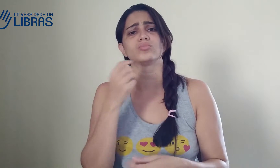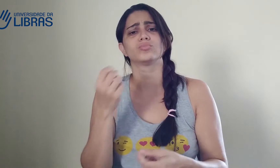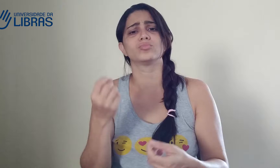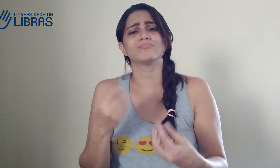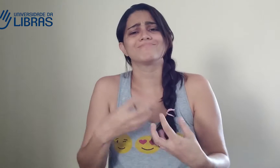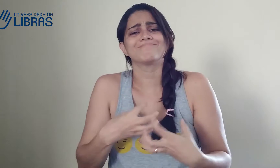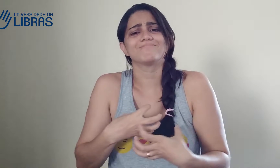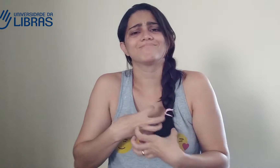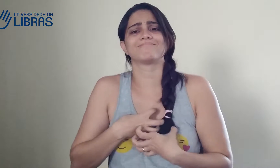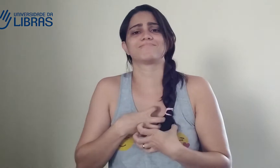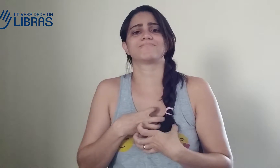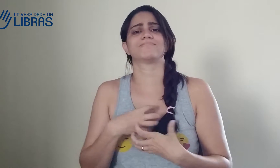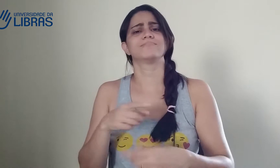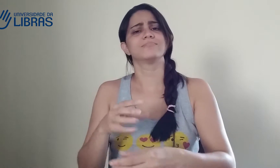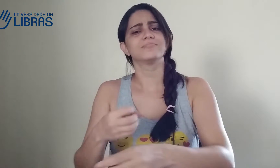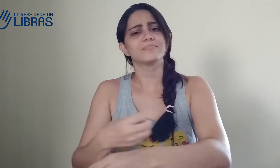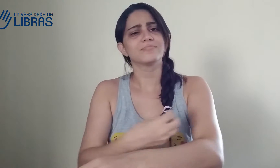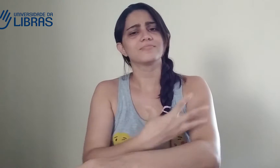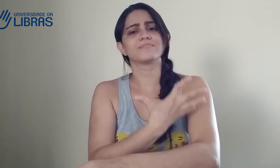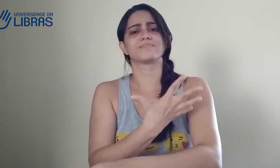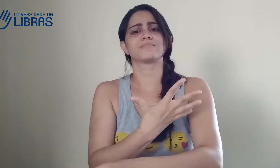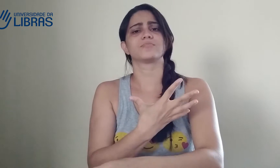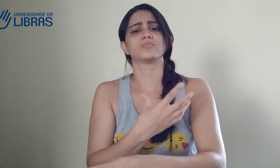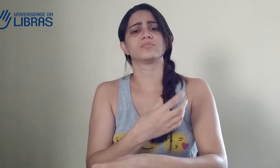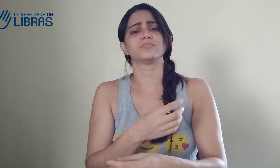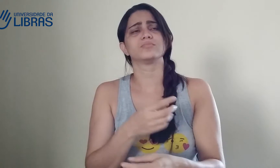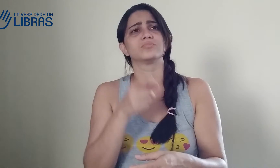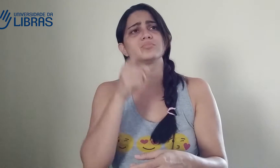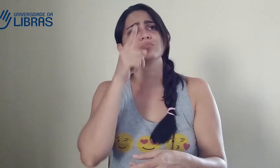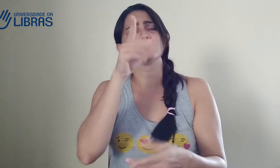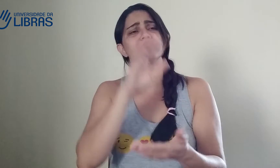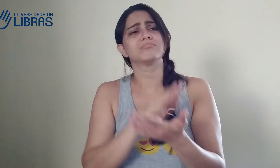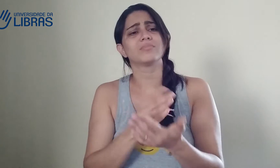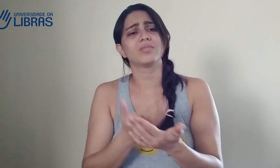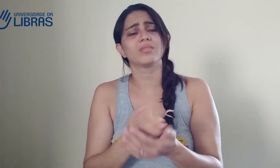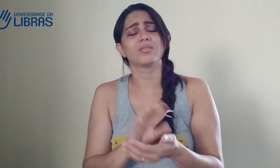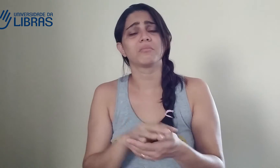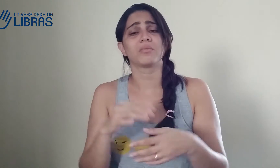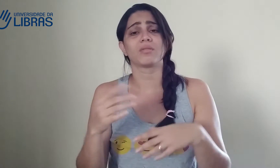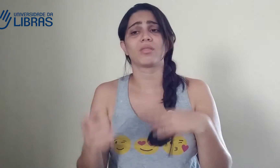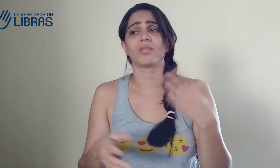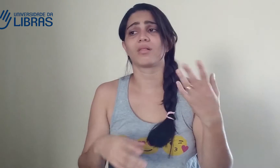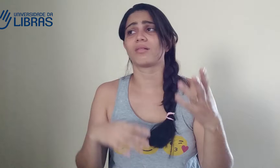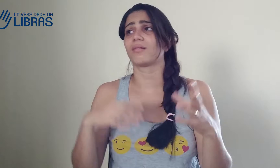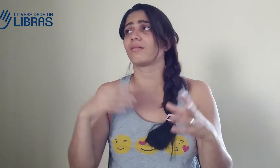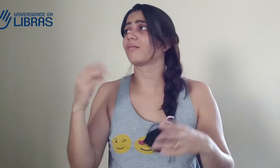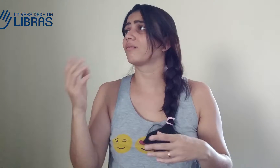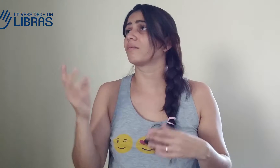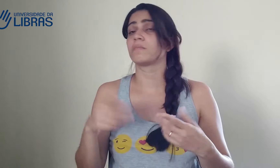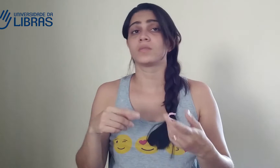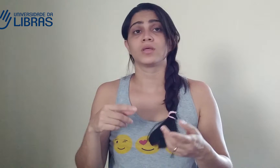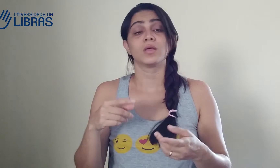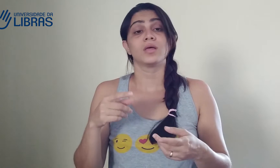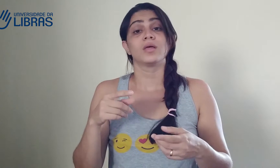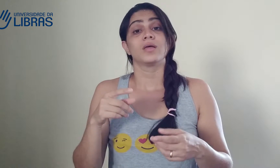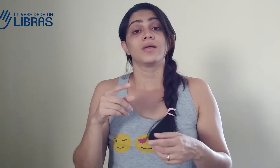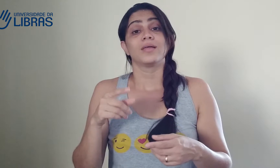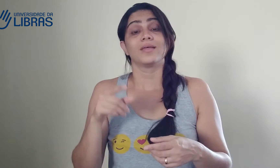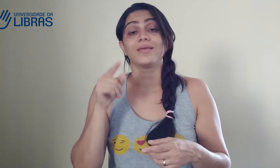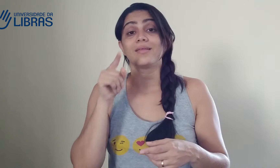senti a emoção. Mas eu fiquei refletindo, pensando. E o surdo, como que ele vai sentir essa emoção? Como que passar,